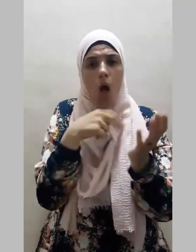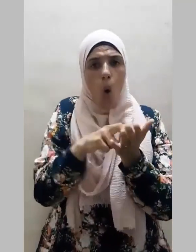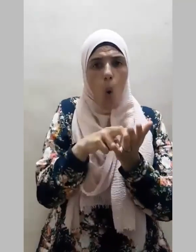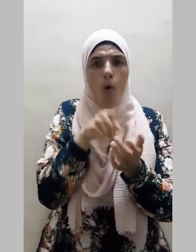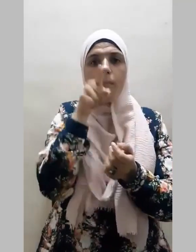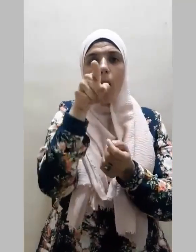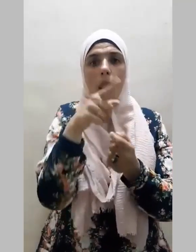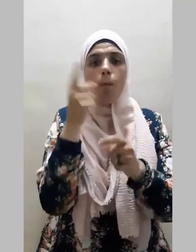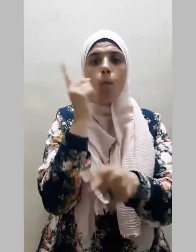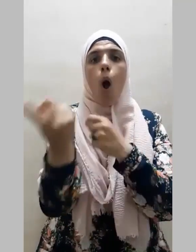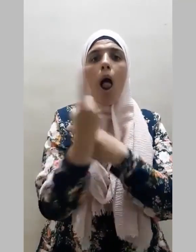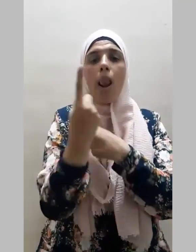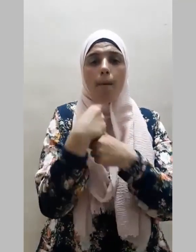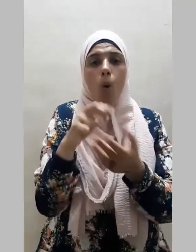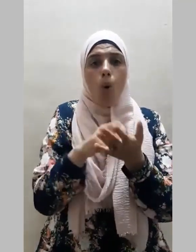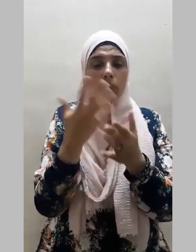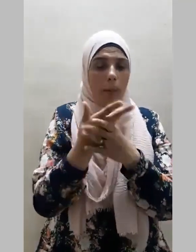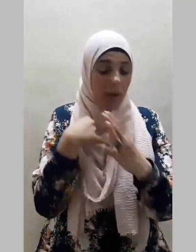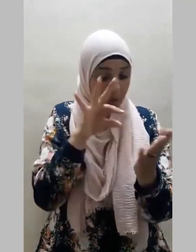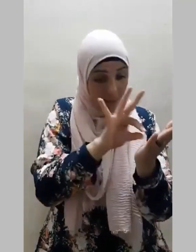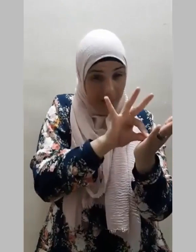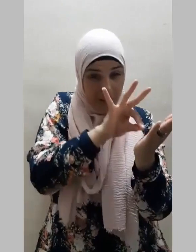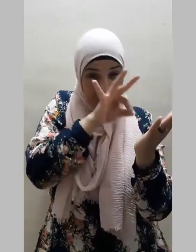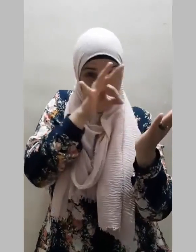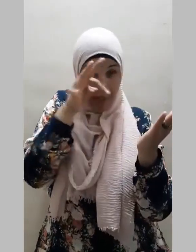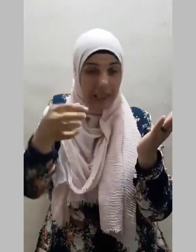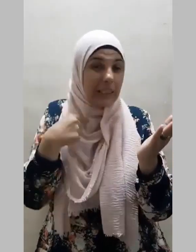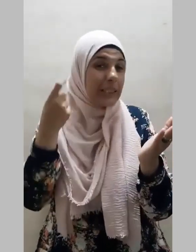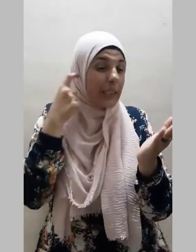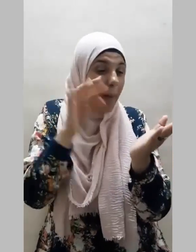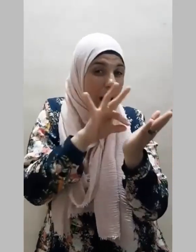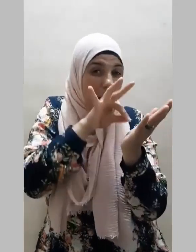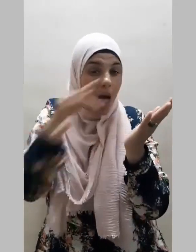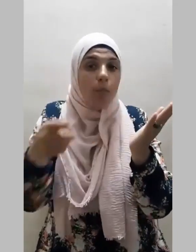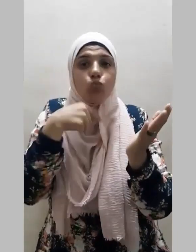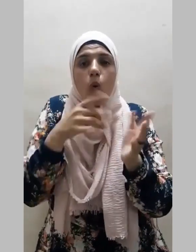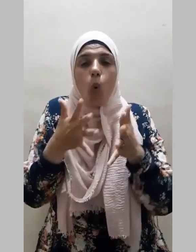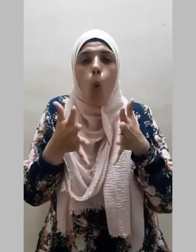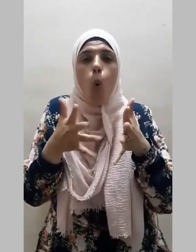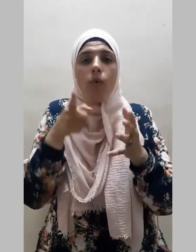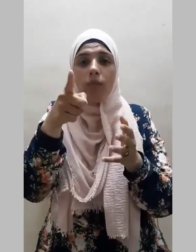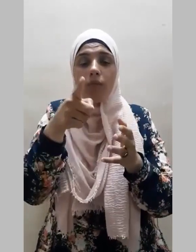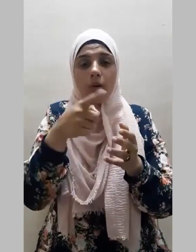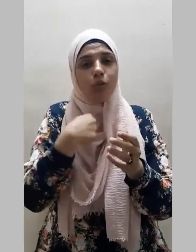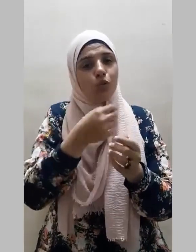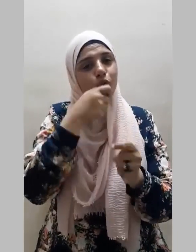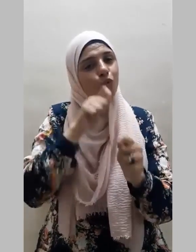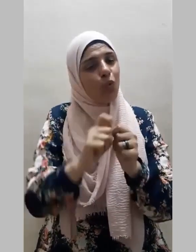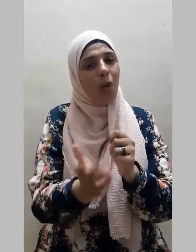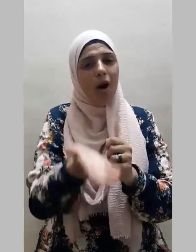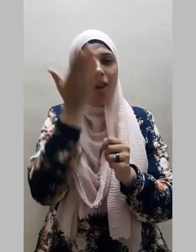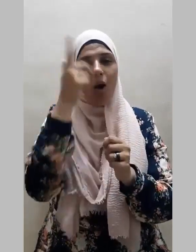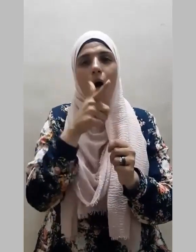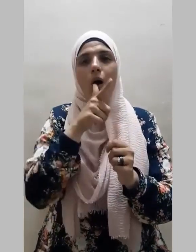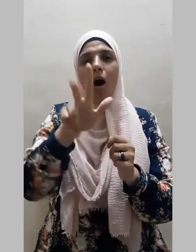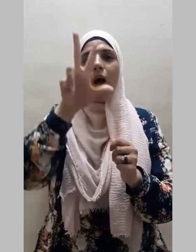لأن لا يسمع وقعها وقال الربيع رحمه الله